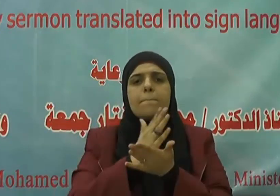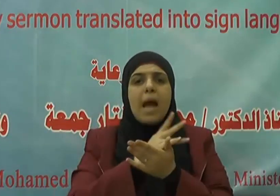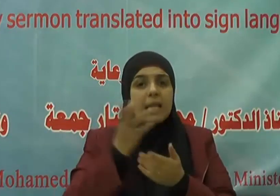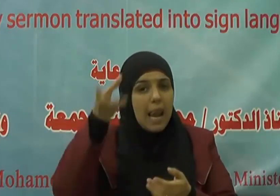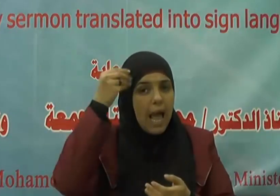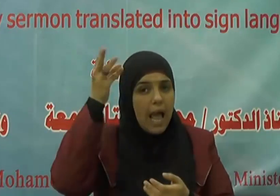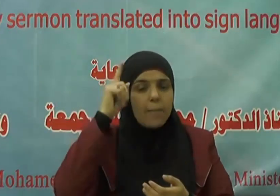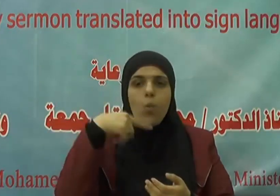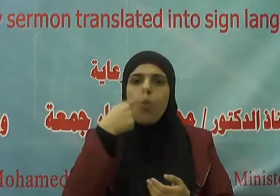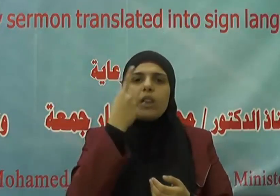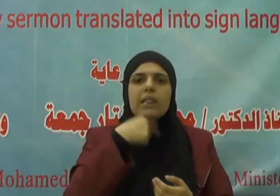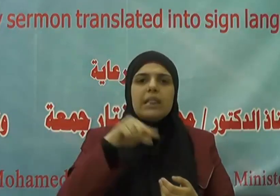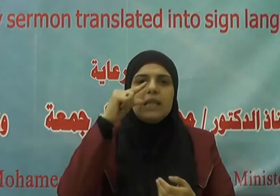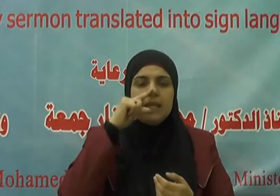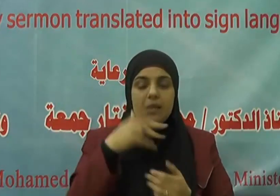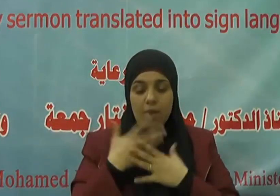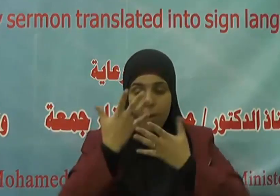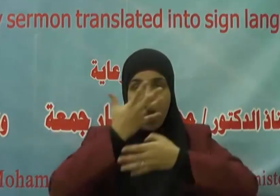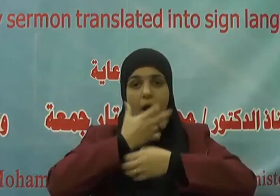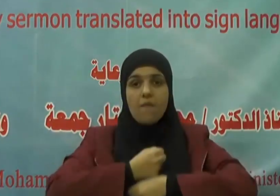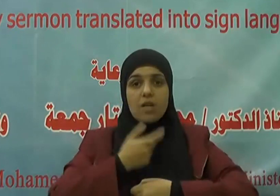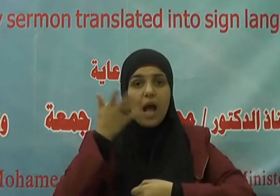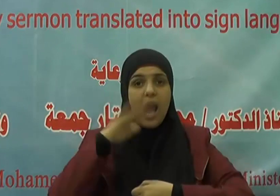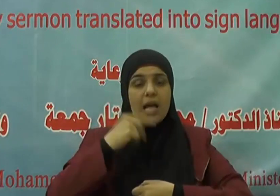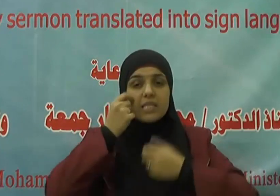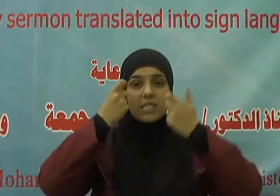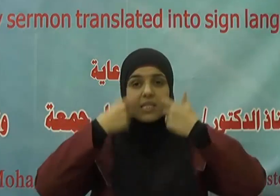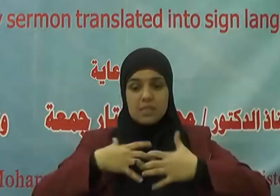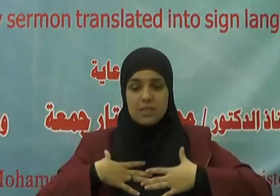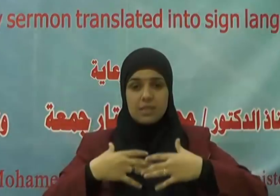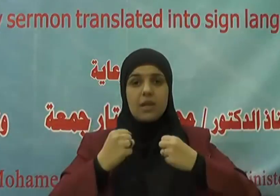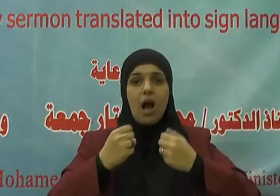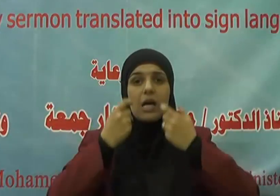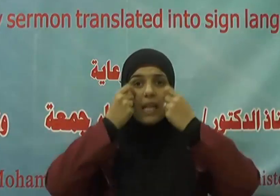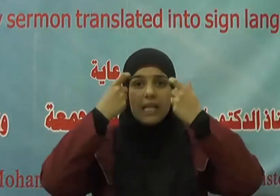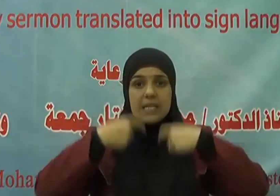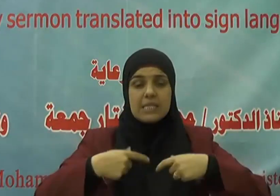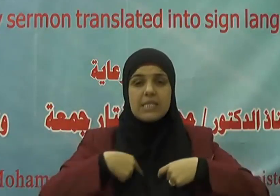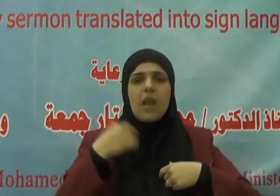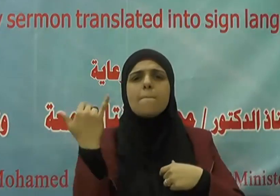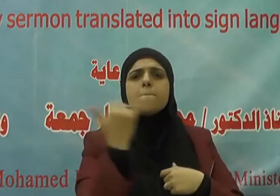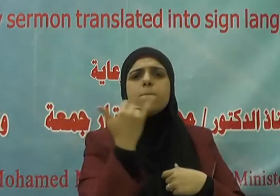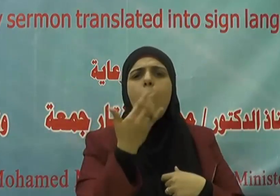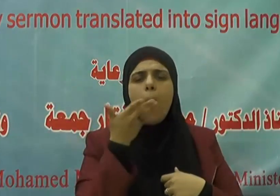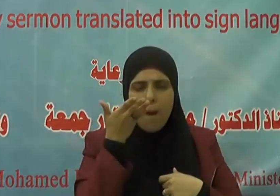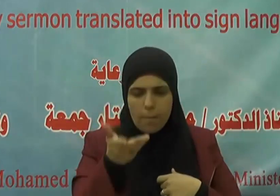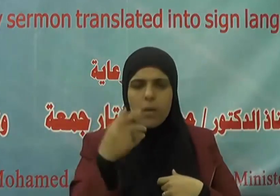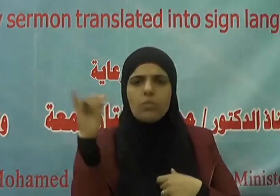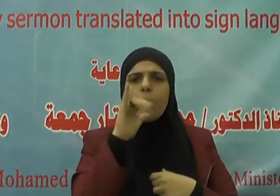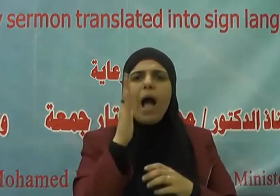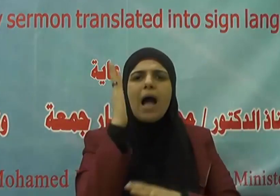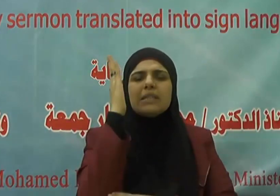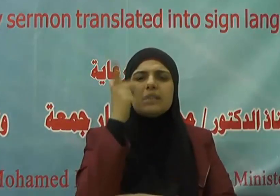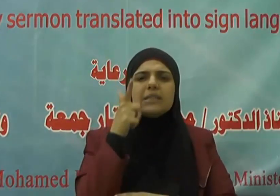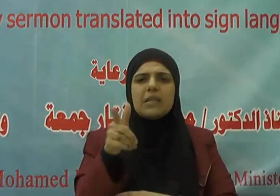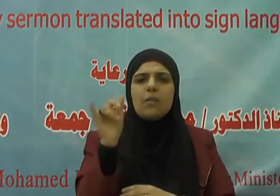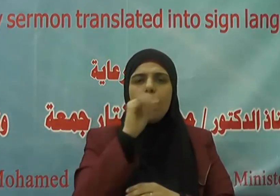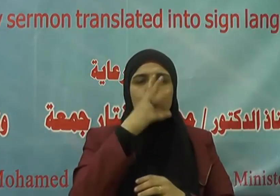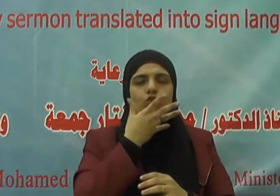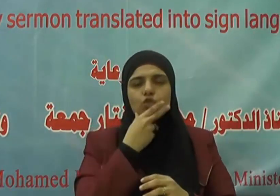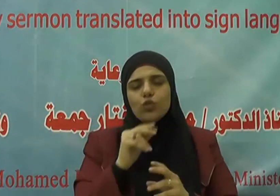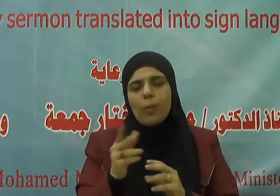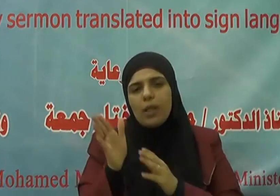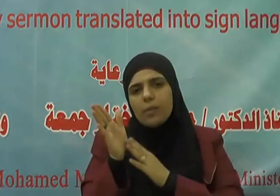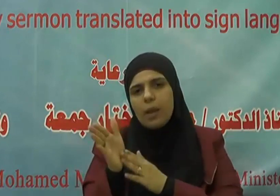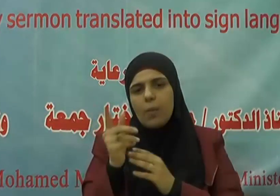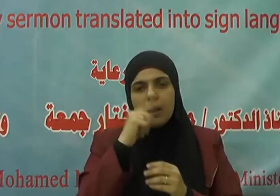فالحفاظ على صحة الإنسان من صميم مقاصد الأديان